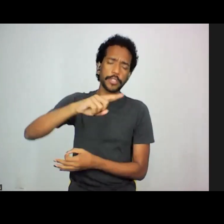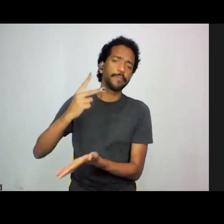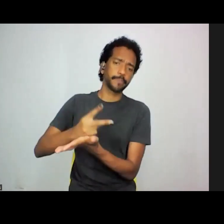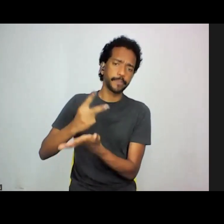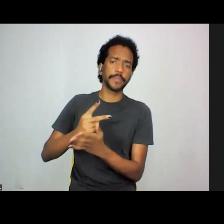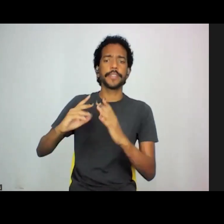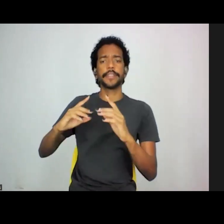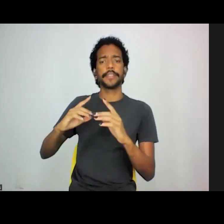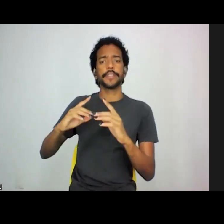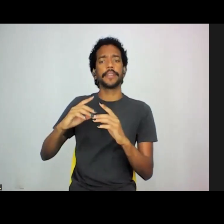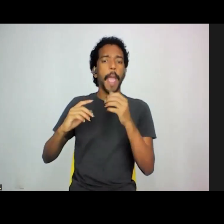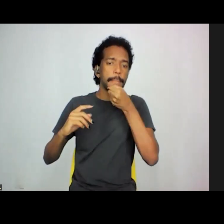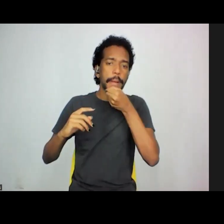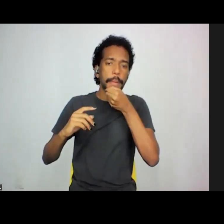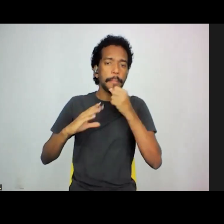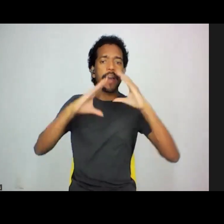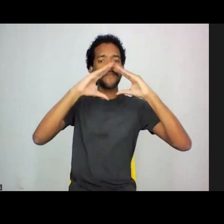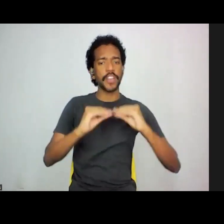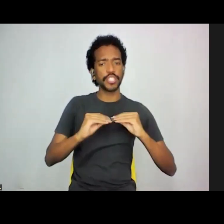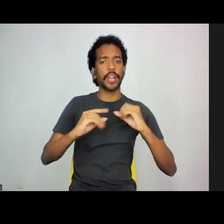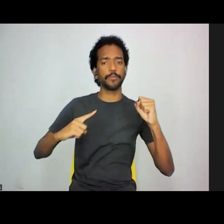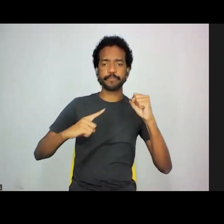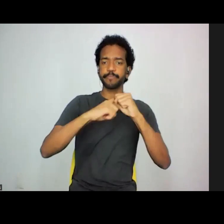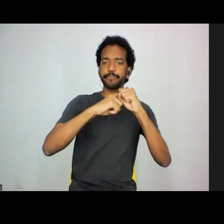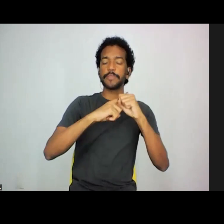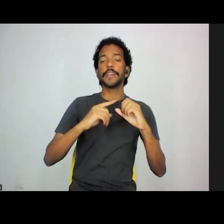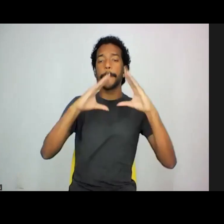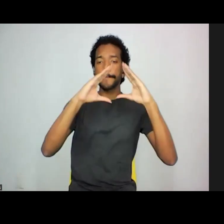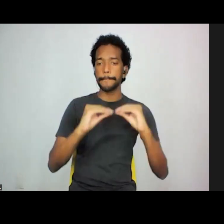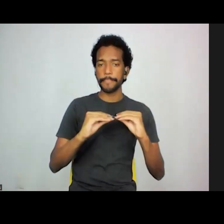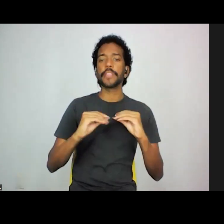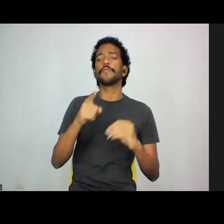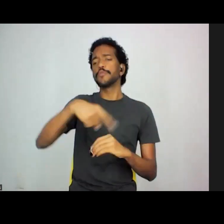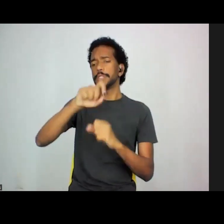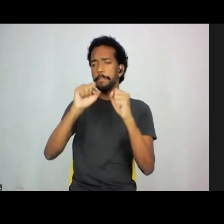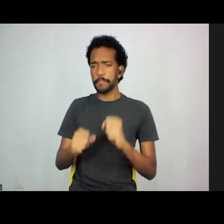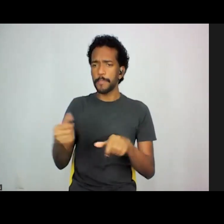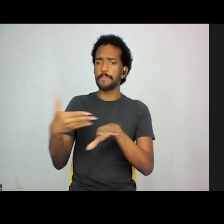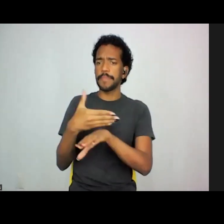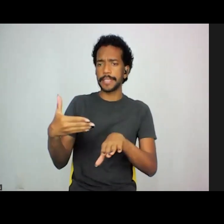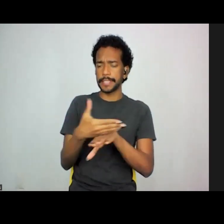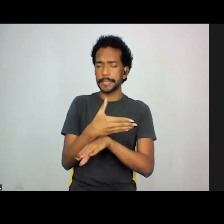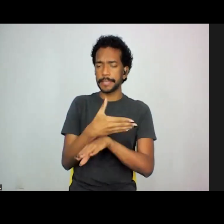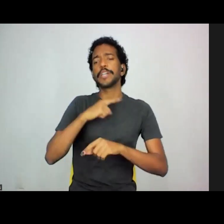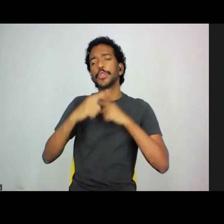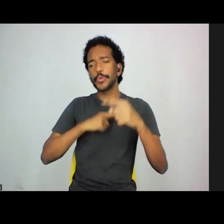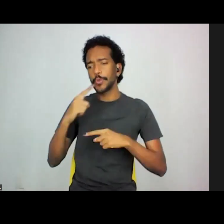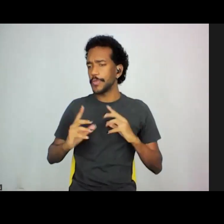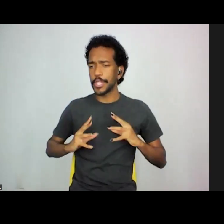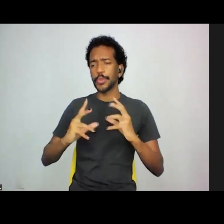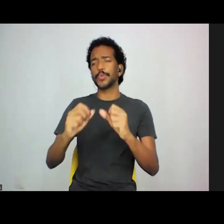microfones fechados durante essa fala, mas vocês podem participar e tirar dúvidas aqui no chat.